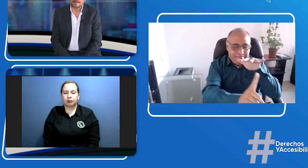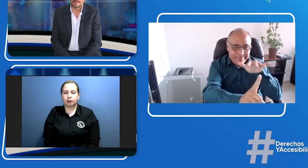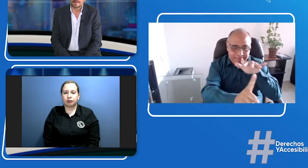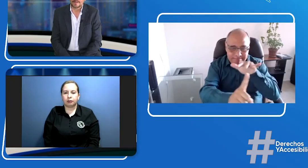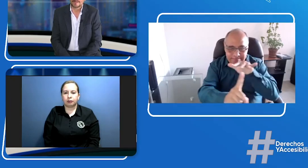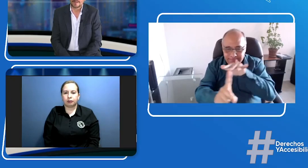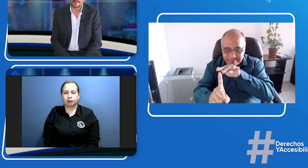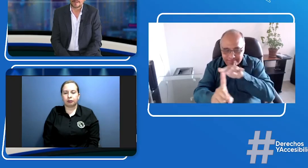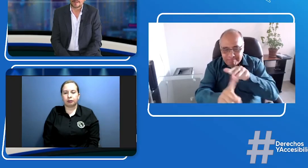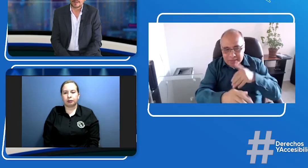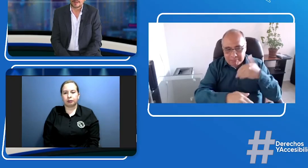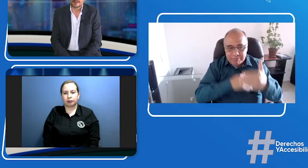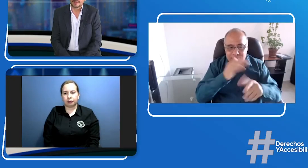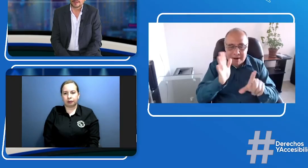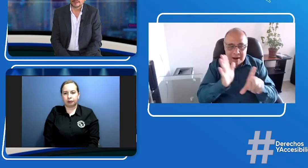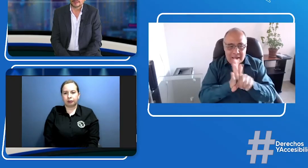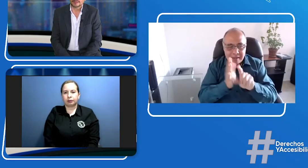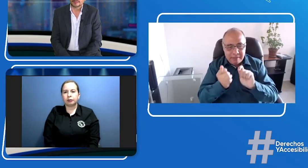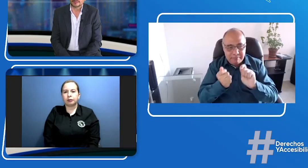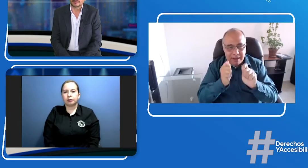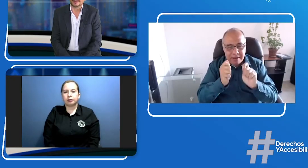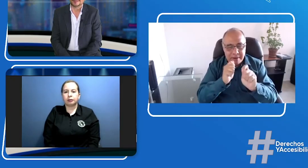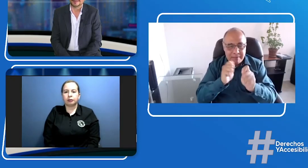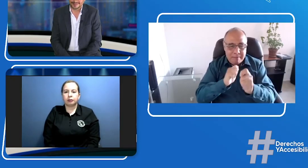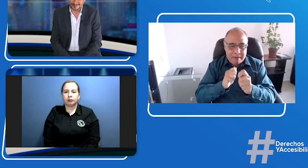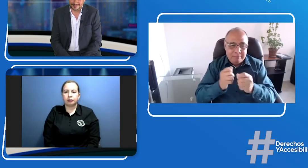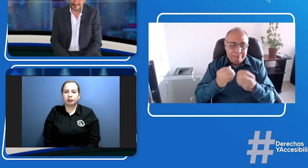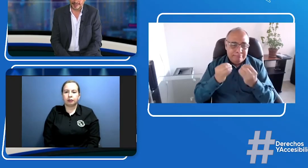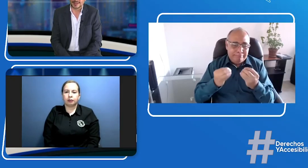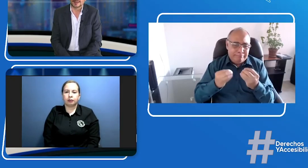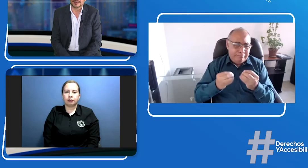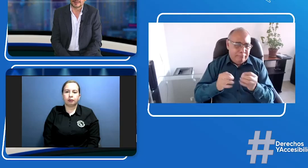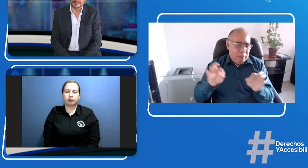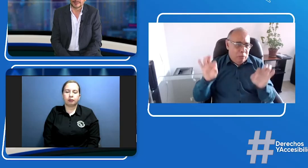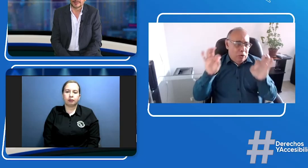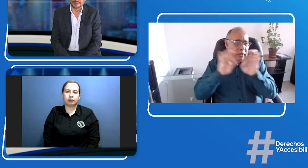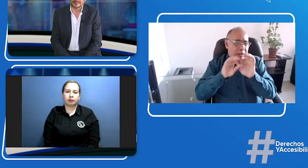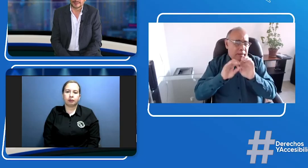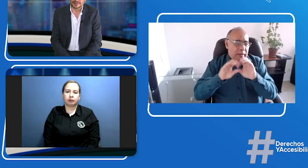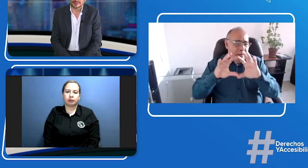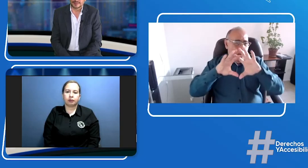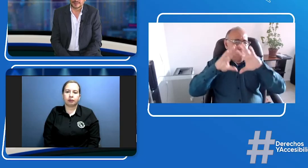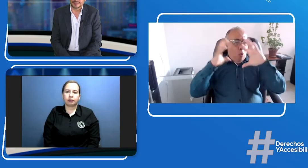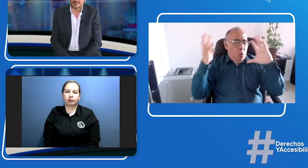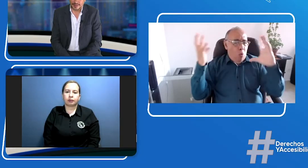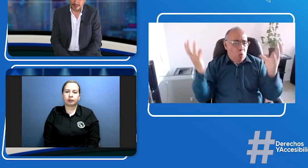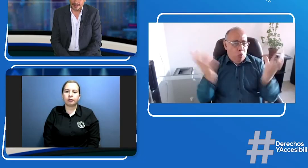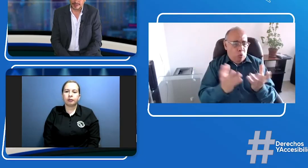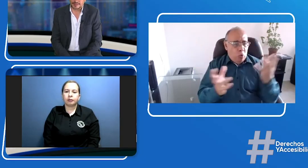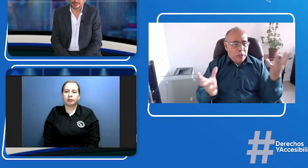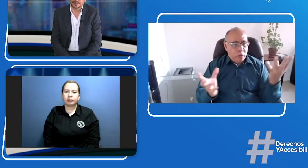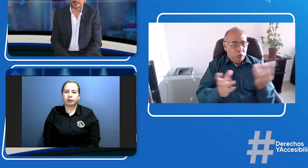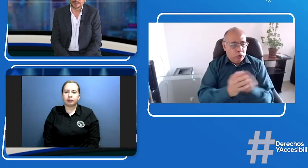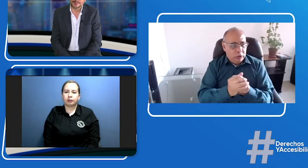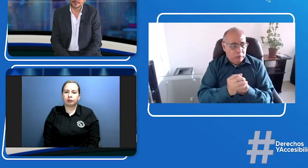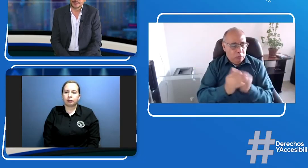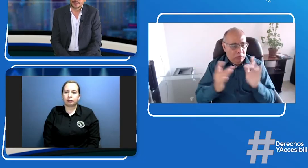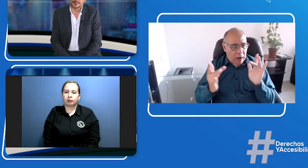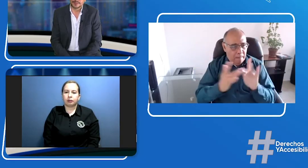de seguro pues contarán con FENASCOL haciendo esta abogacía para el cambio de la legislación porque es algo muy importante que se está